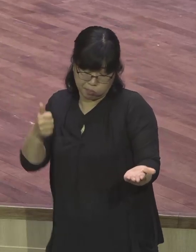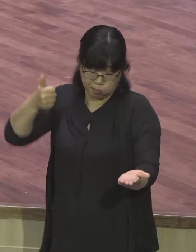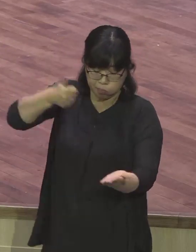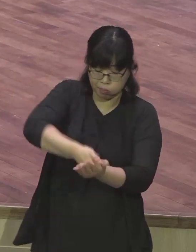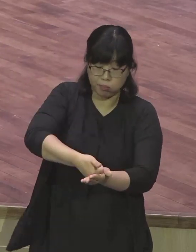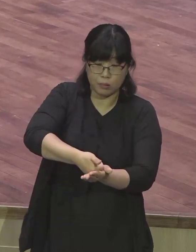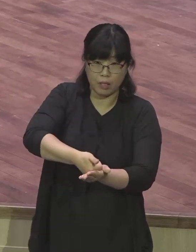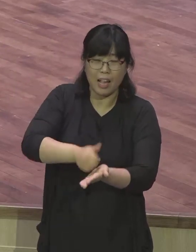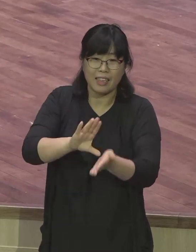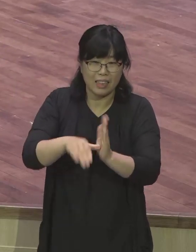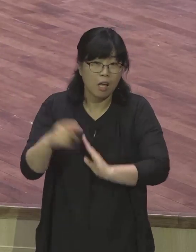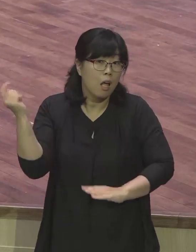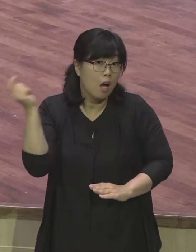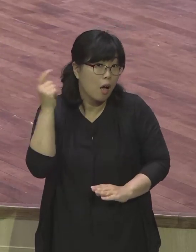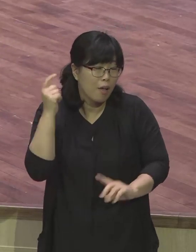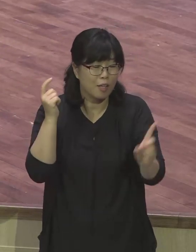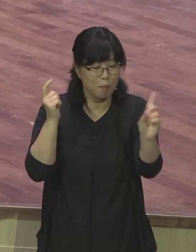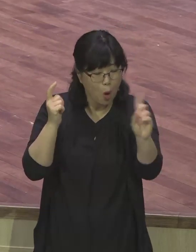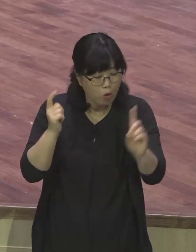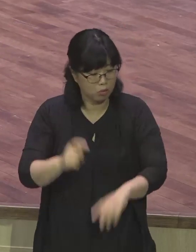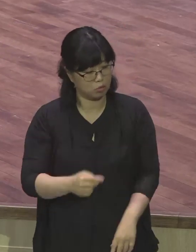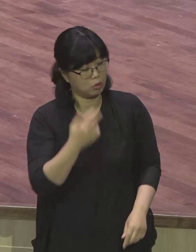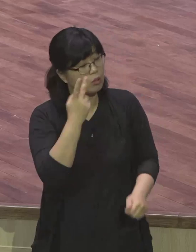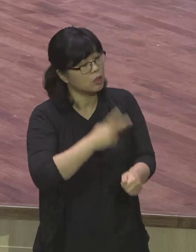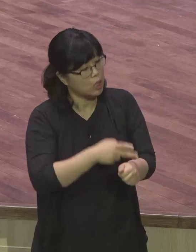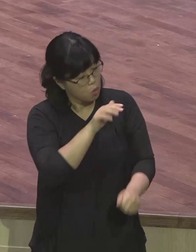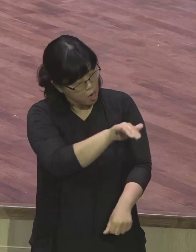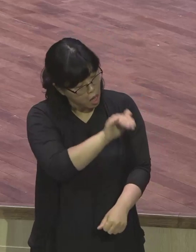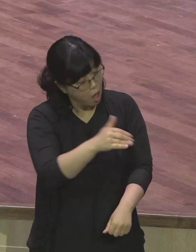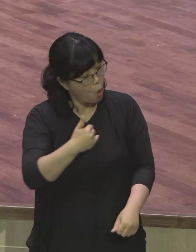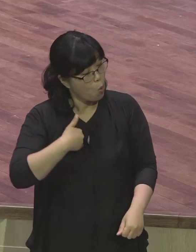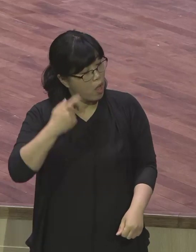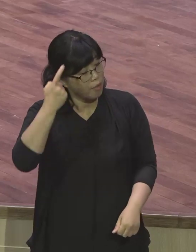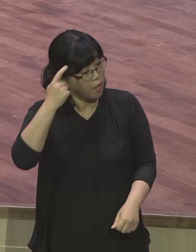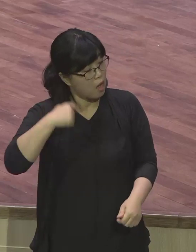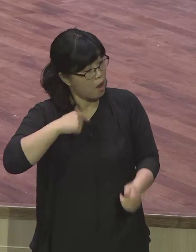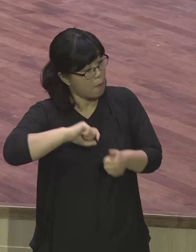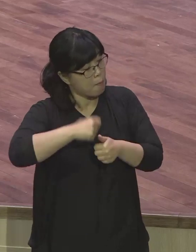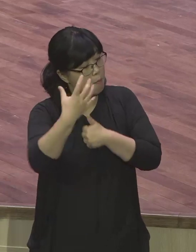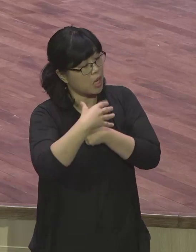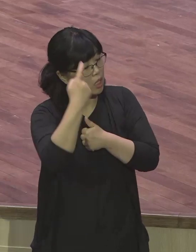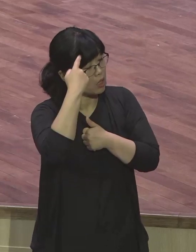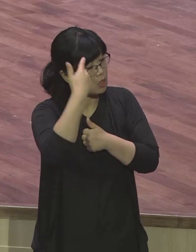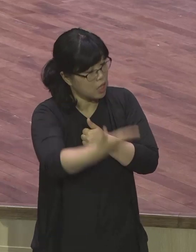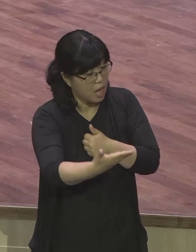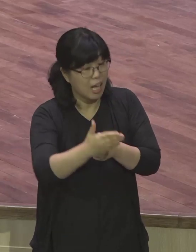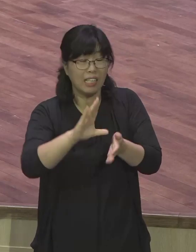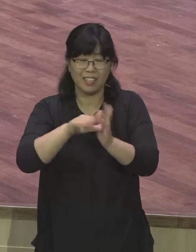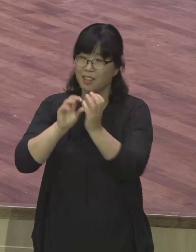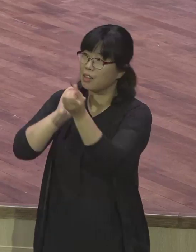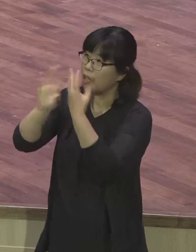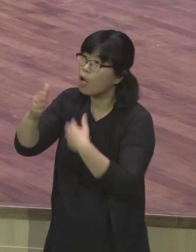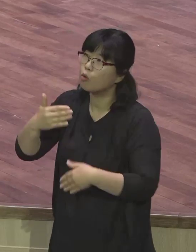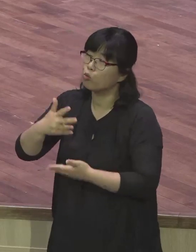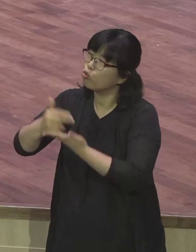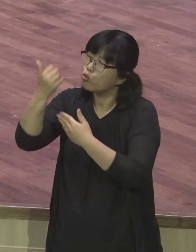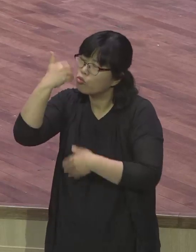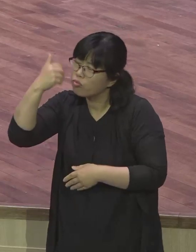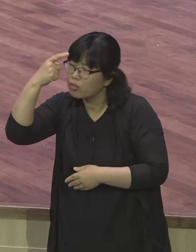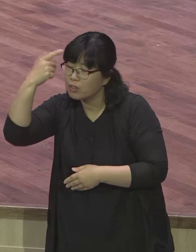사울아 사울아 내가 어찌하여 나를 박해하느냐 하시거늘 대답하되 주여 누구시니까 이르시되 나는 내가 박해하는